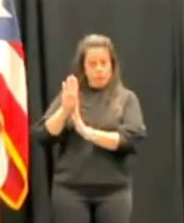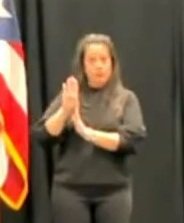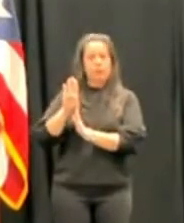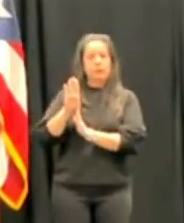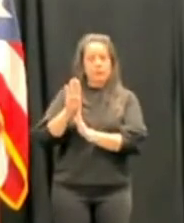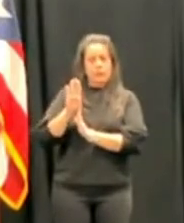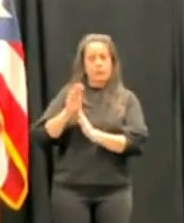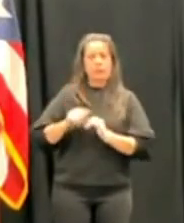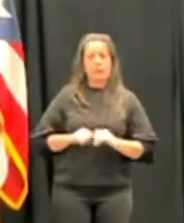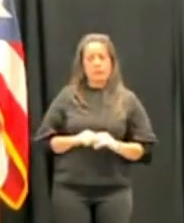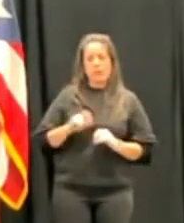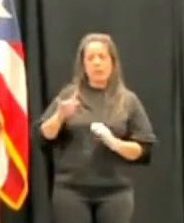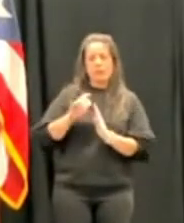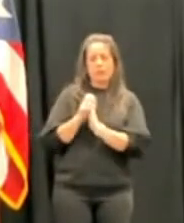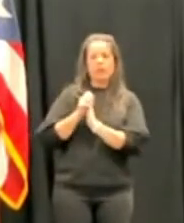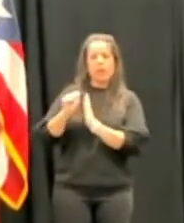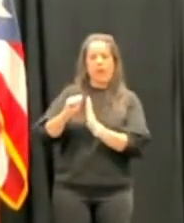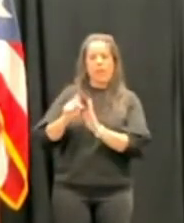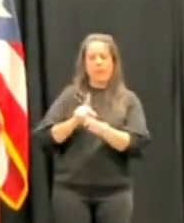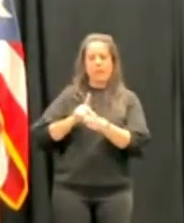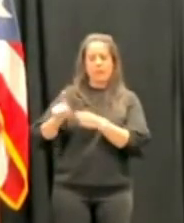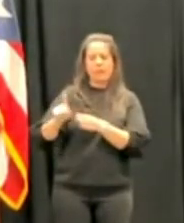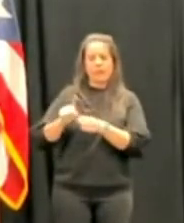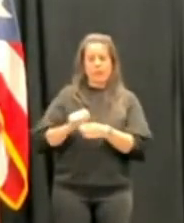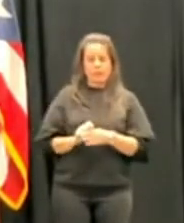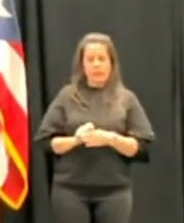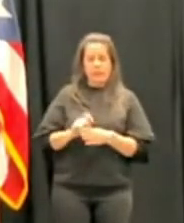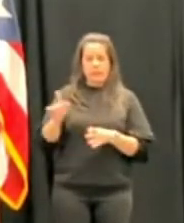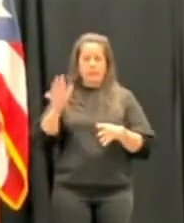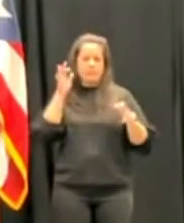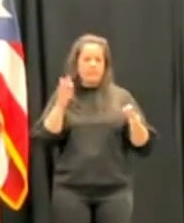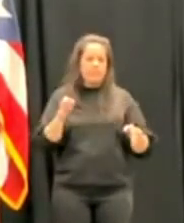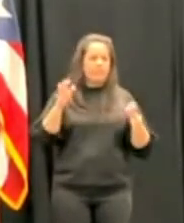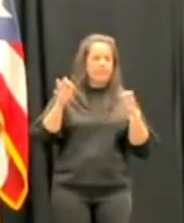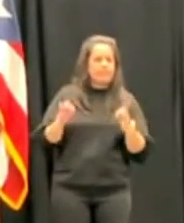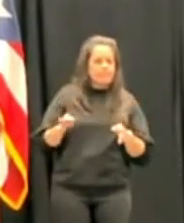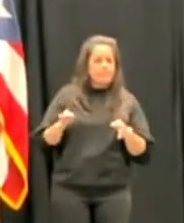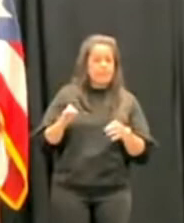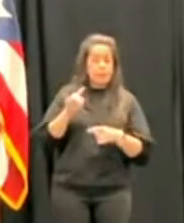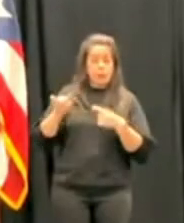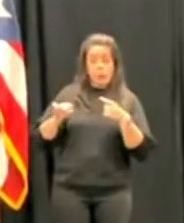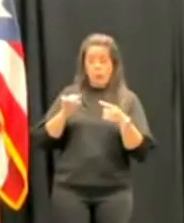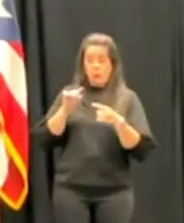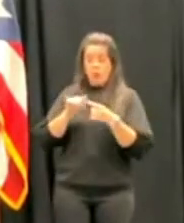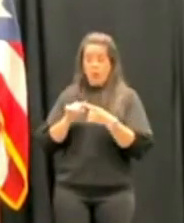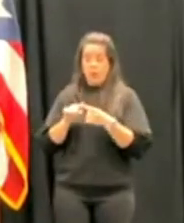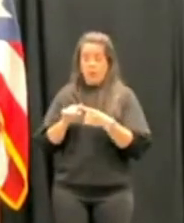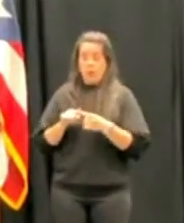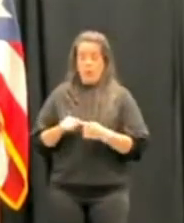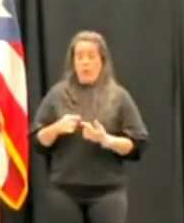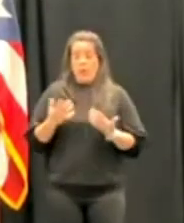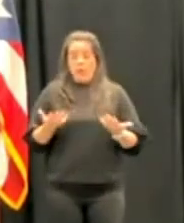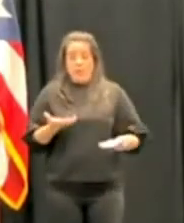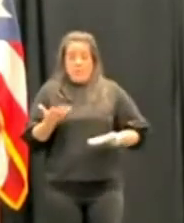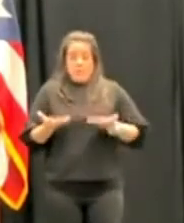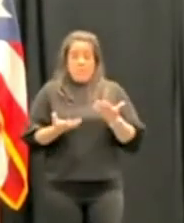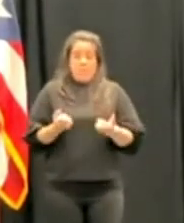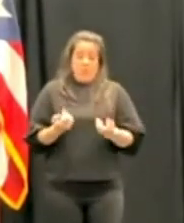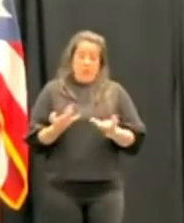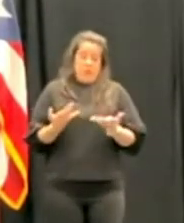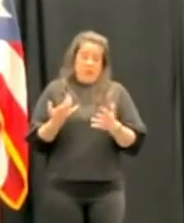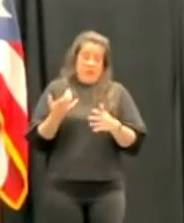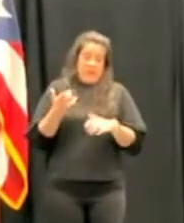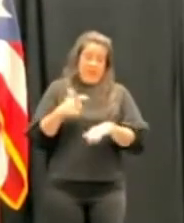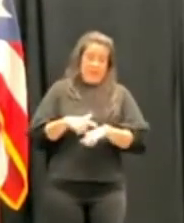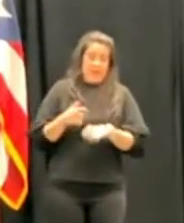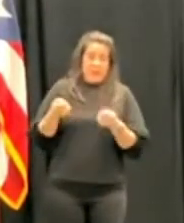capacidad profesional, por sus decisiones y cuando llegan a muchas veces que en la profesión nuestra